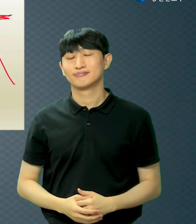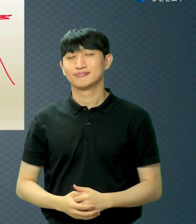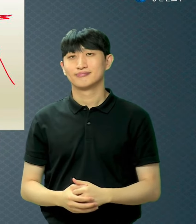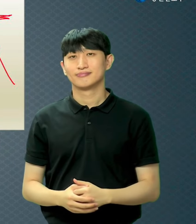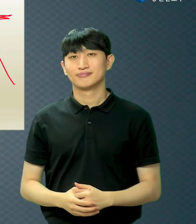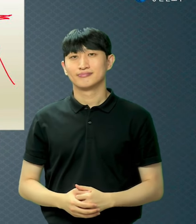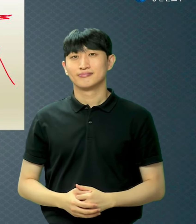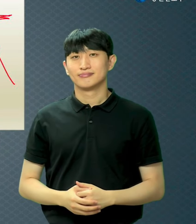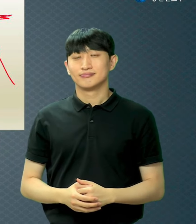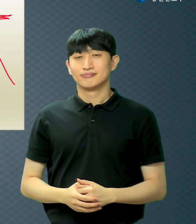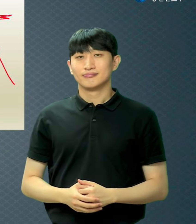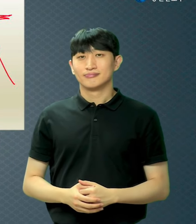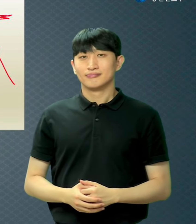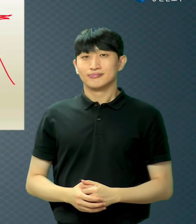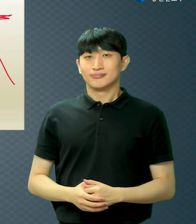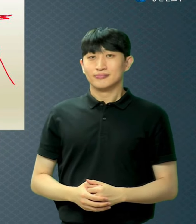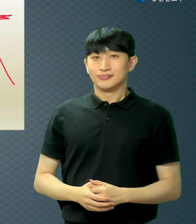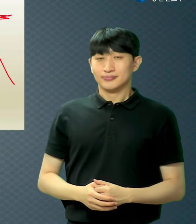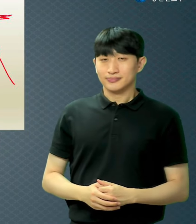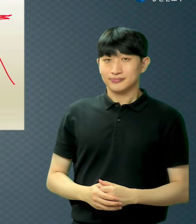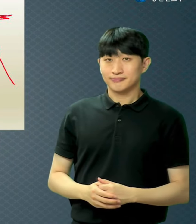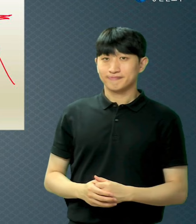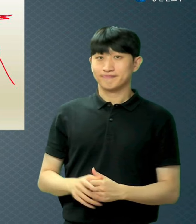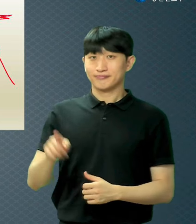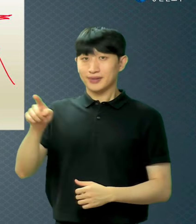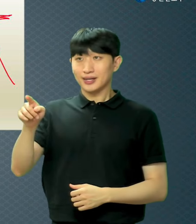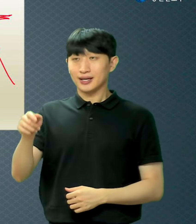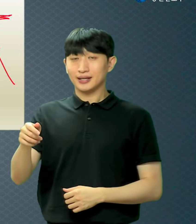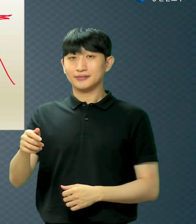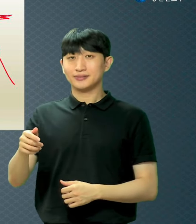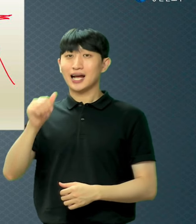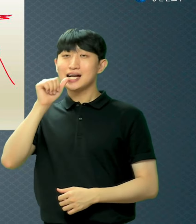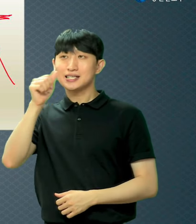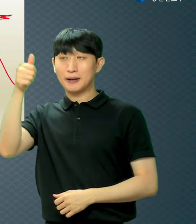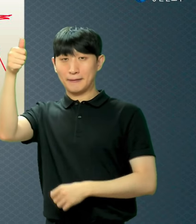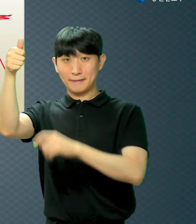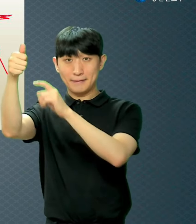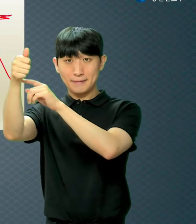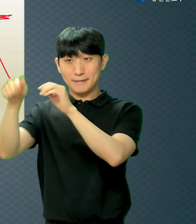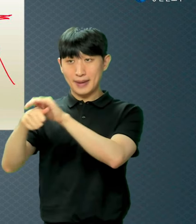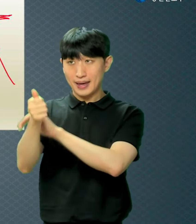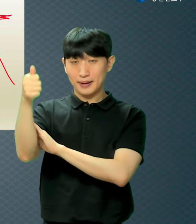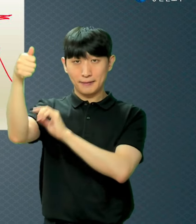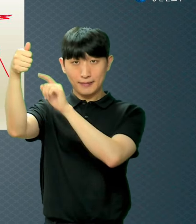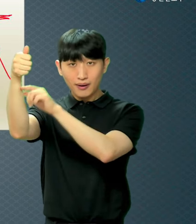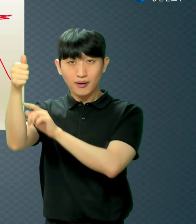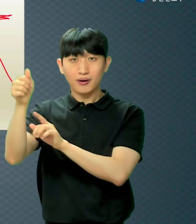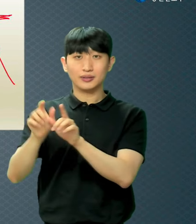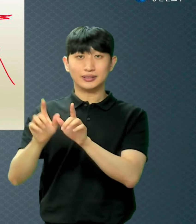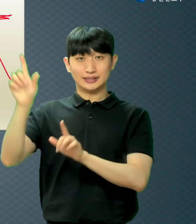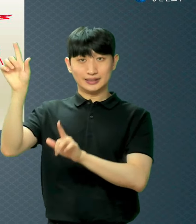그럼 노뱀 사건은 뭐 설명하는 거예요 십자가 설명하는 거잖아요